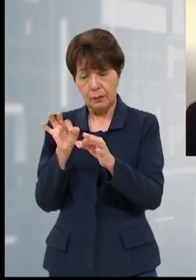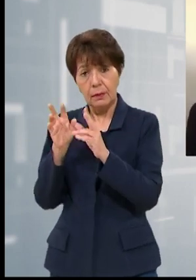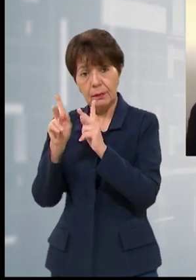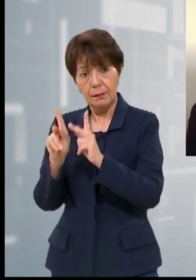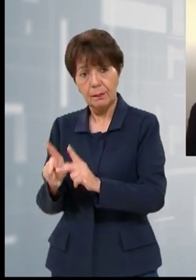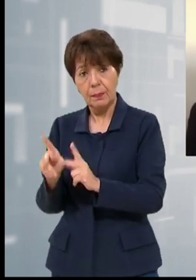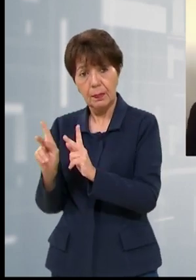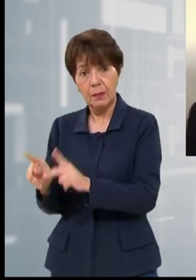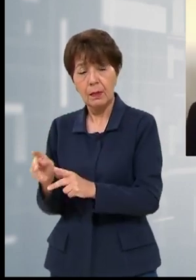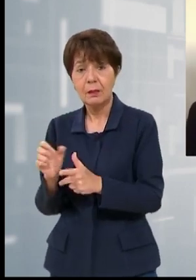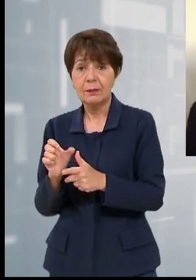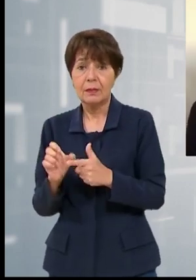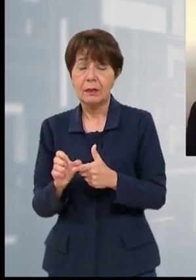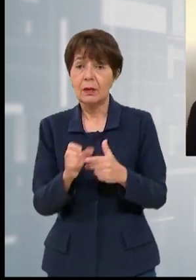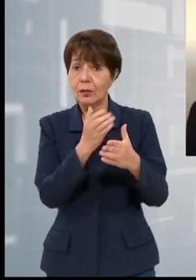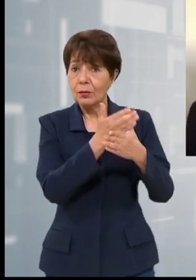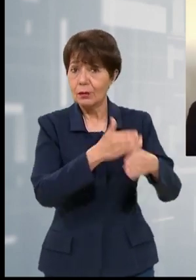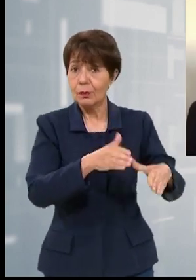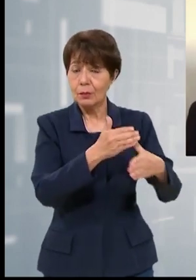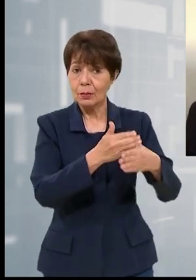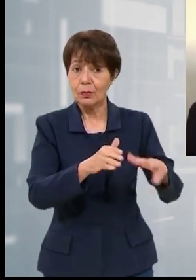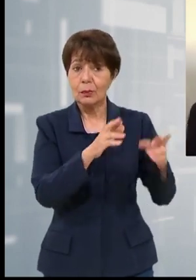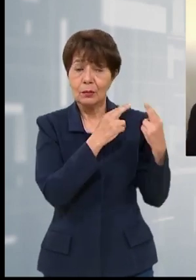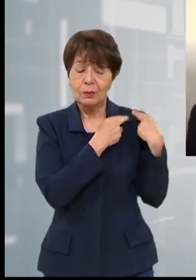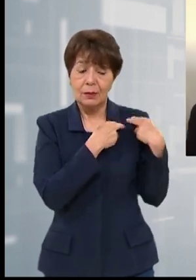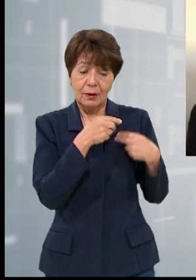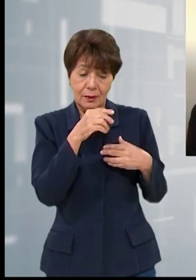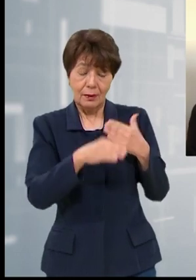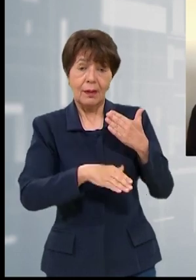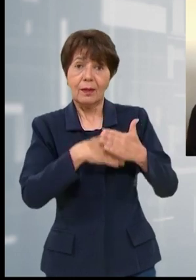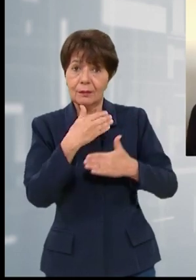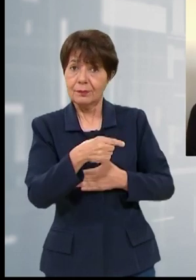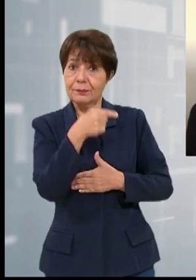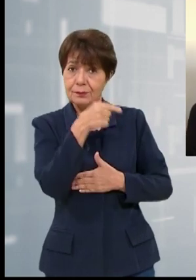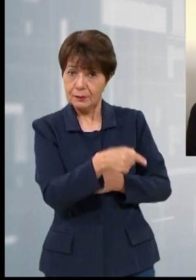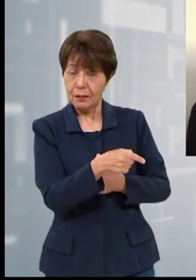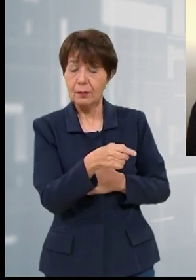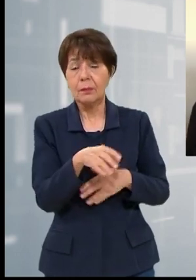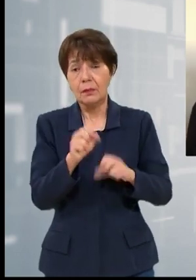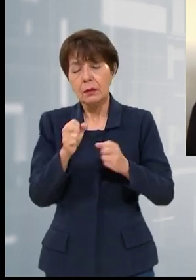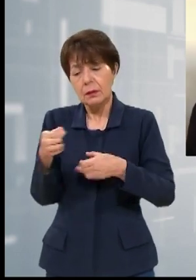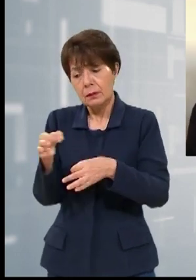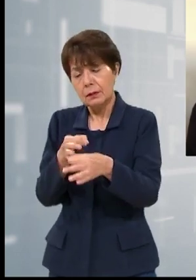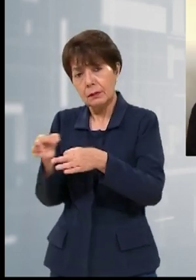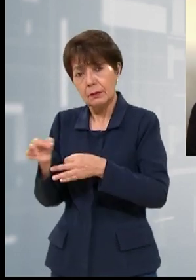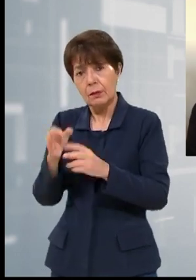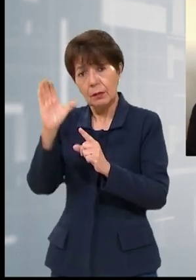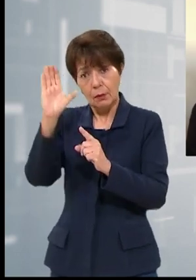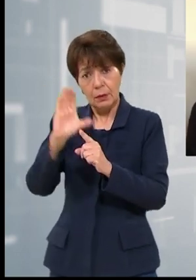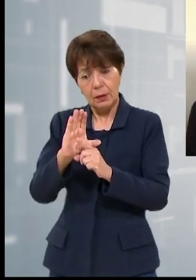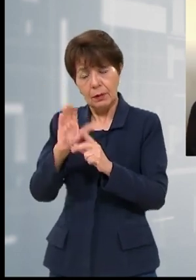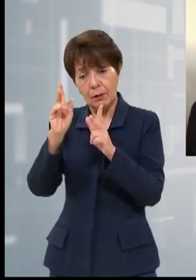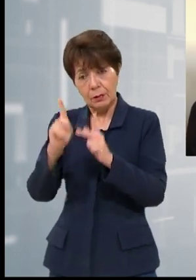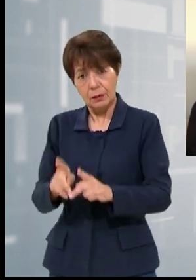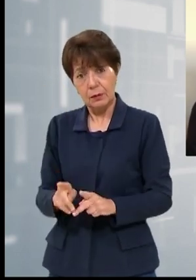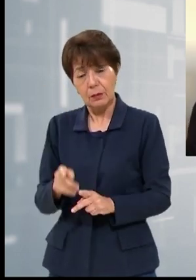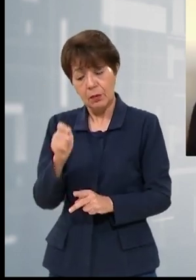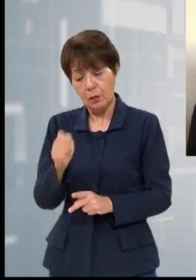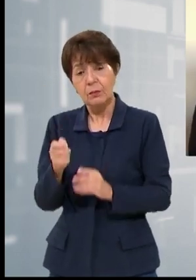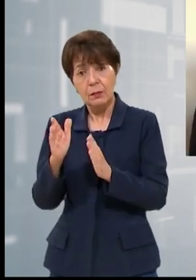desarrollado en sus atribuciones y por lo tanto ellos habrán de dar las explicaciones necesarias de por qué cada una de las personas ha salido fuera del proceso